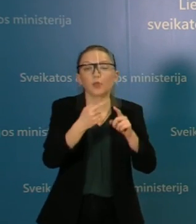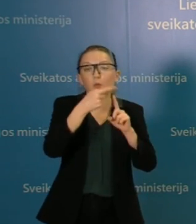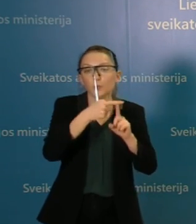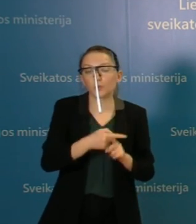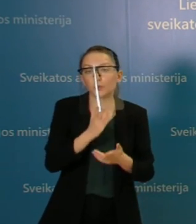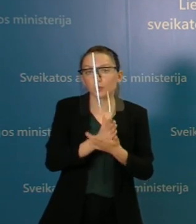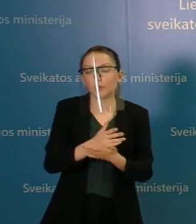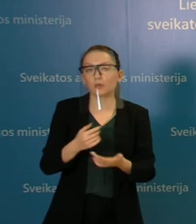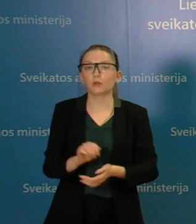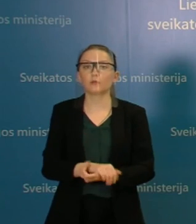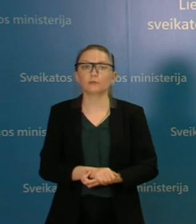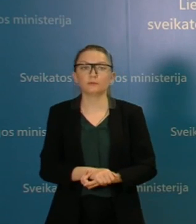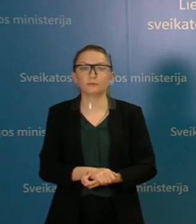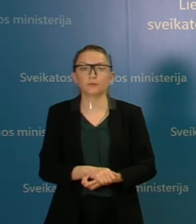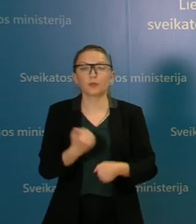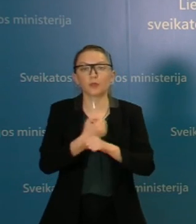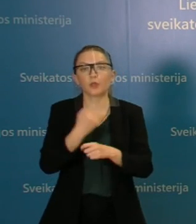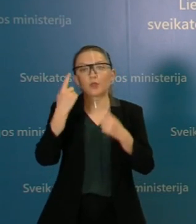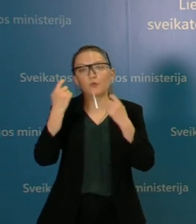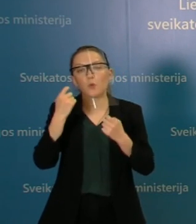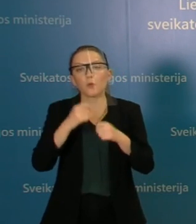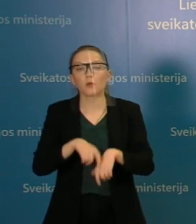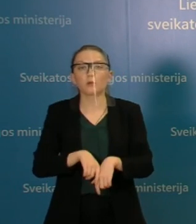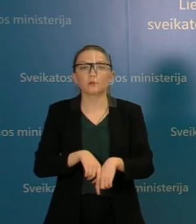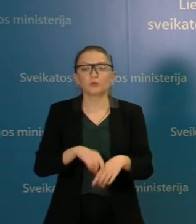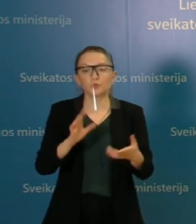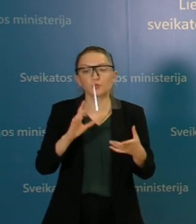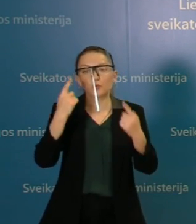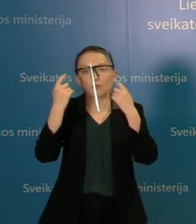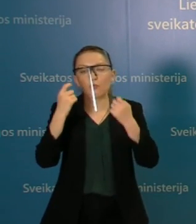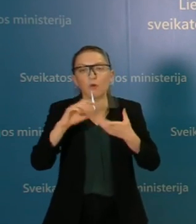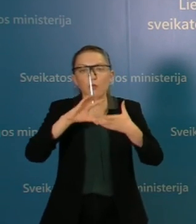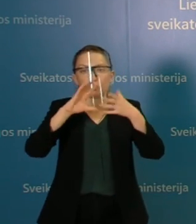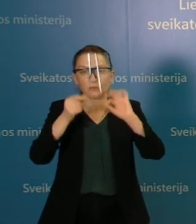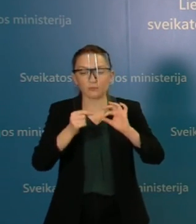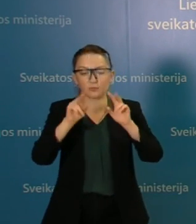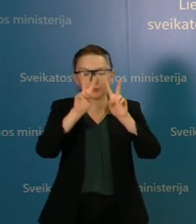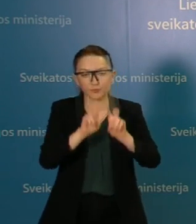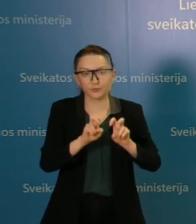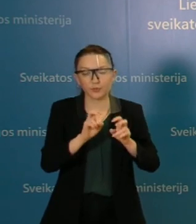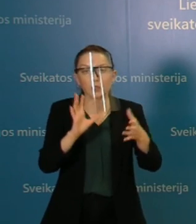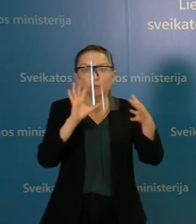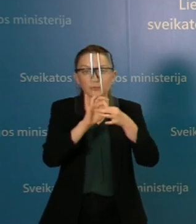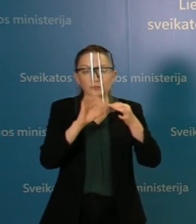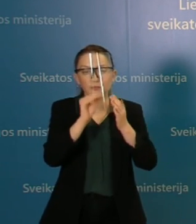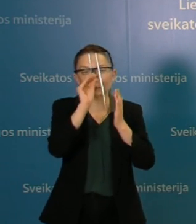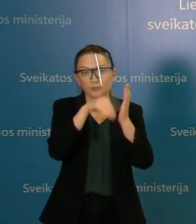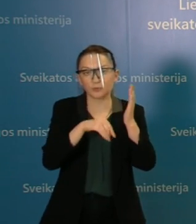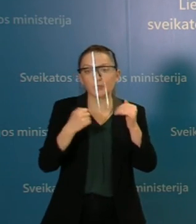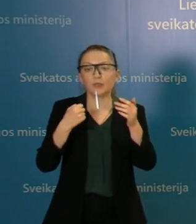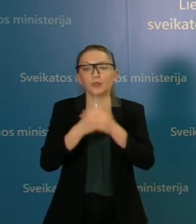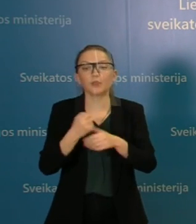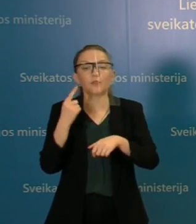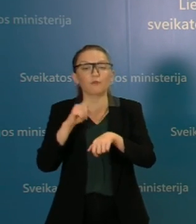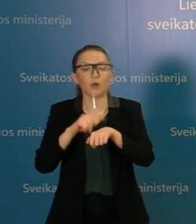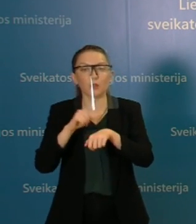ir kiek susirgusios menų, reikia surasti tą teigiamą atveju, suvesti su to, reiškia, tyrimu ir kiekvieną dieną iki tam tikros valandos